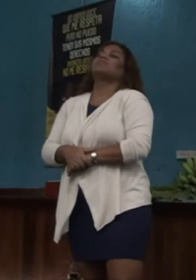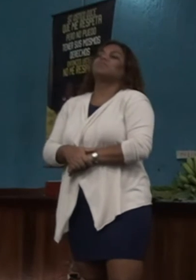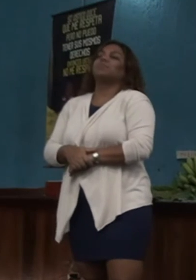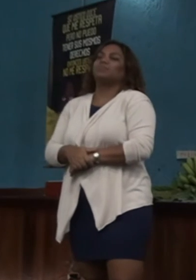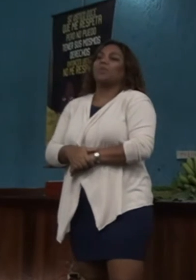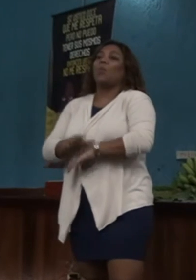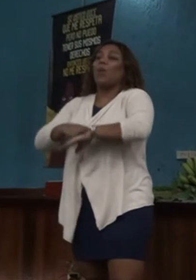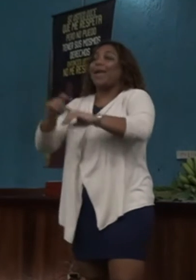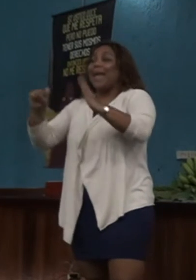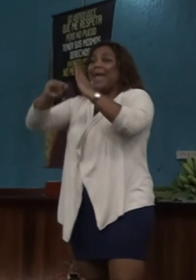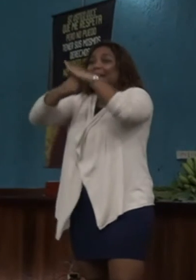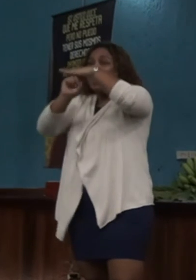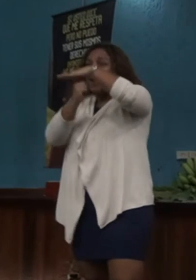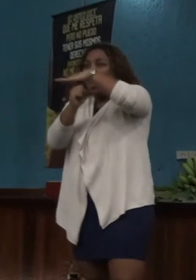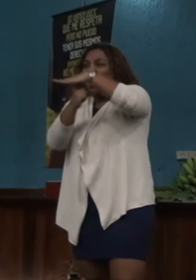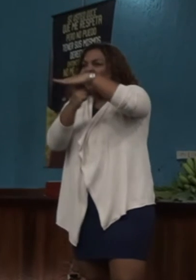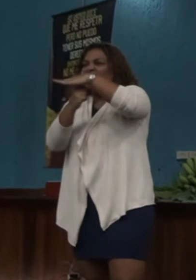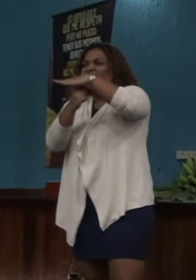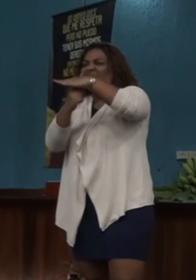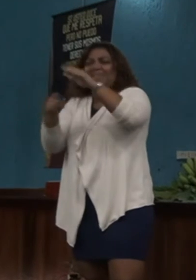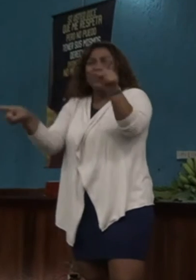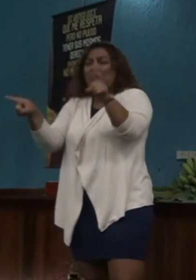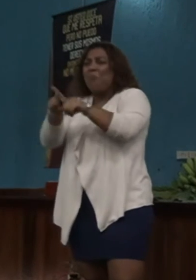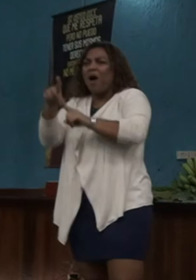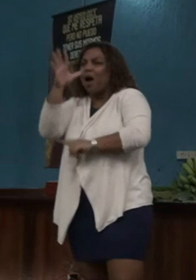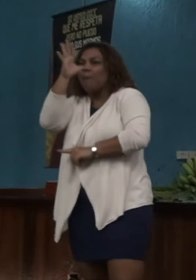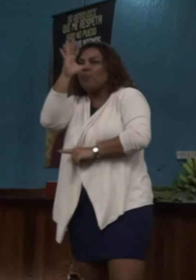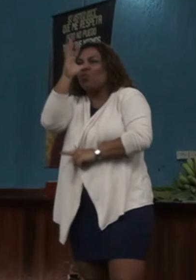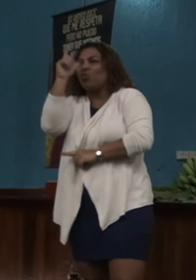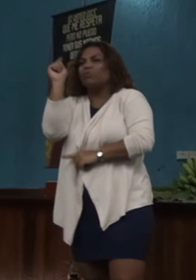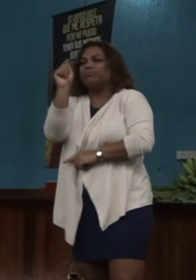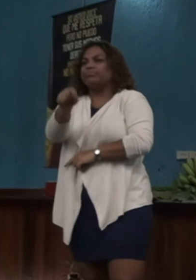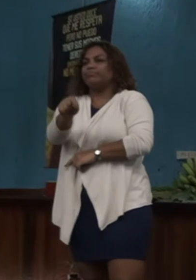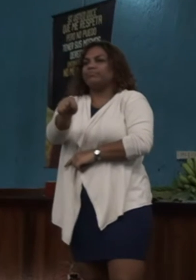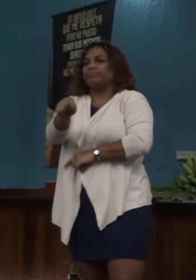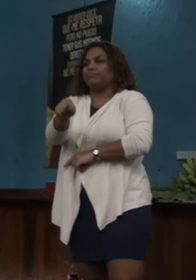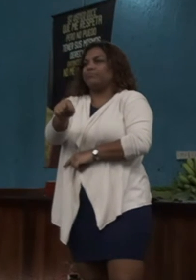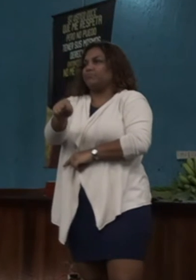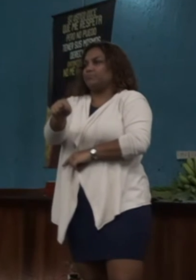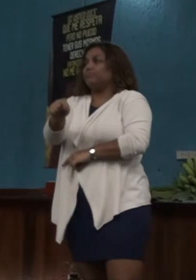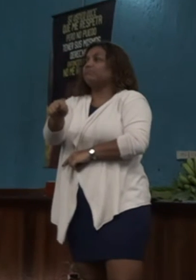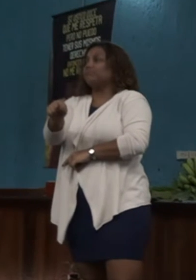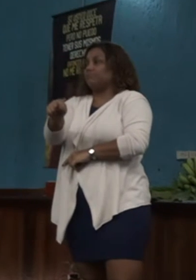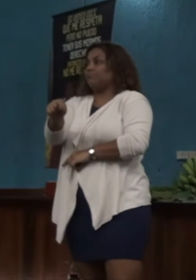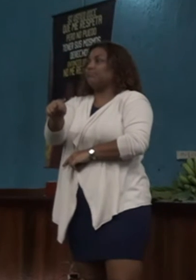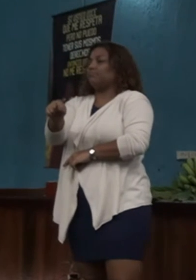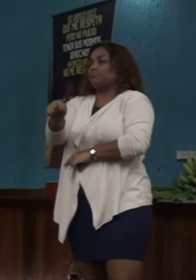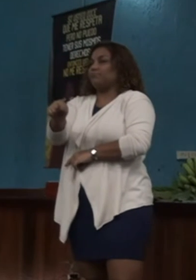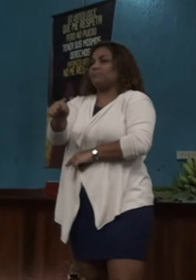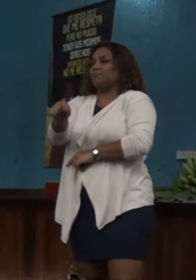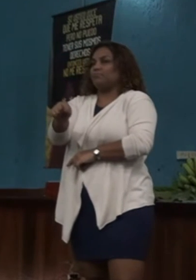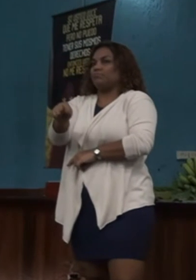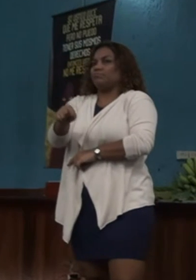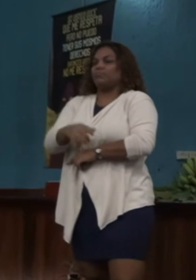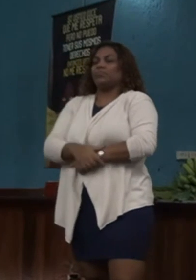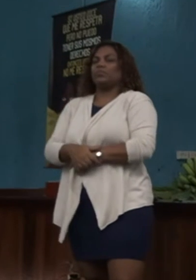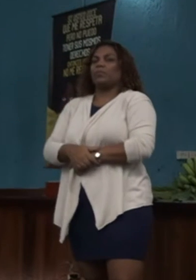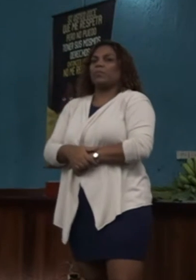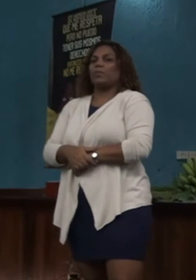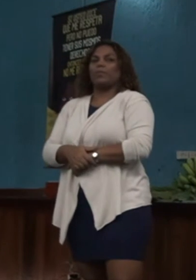etiqueta a las personas. ¿Y por qué a las personas que no tienen condición? ¿Cómo le decimos?